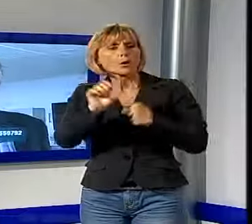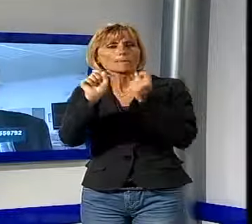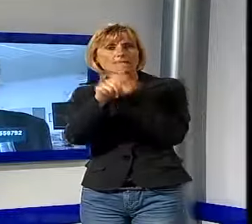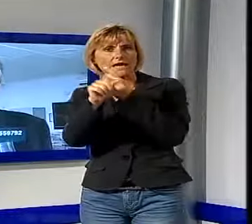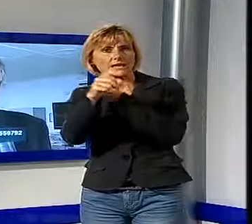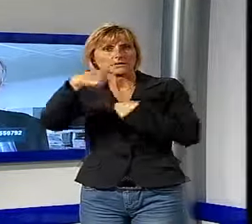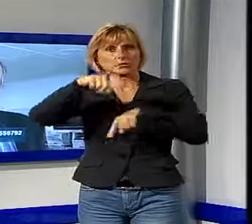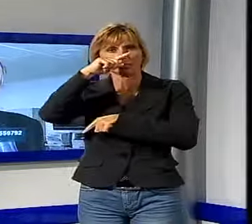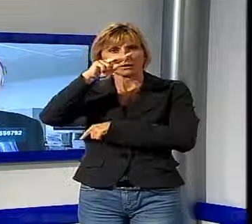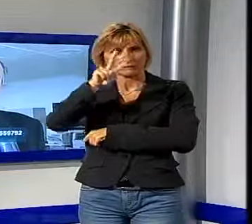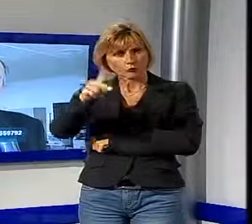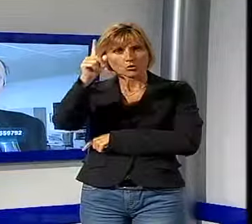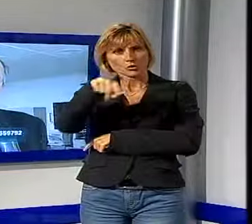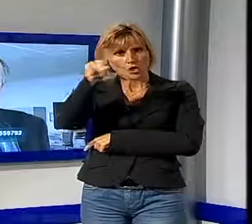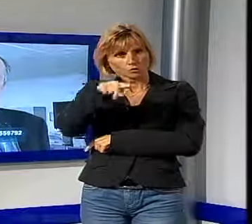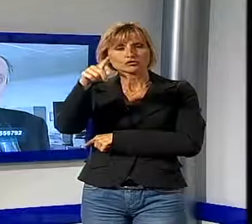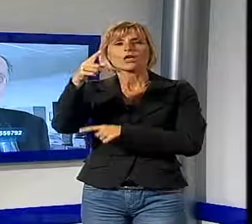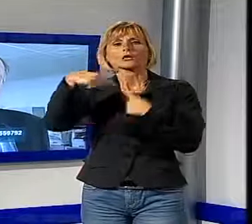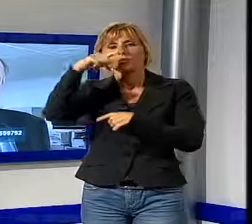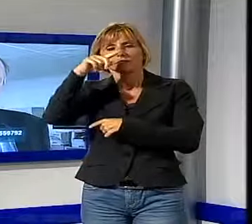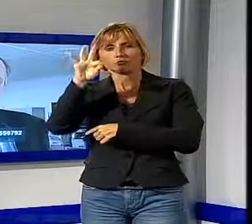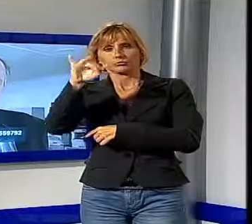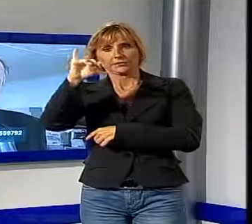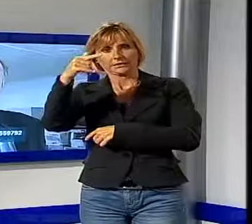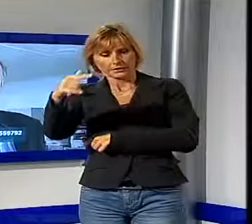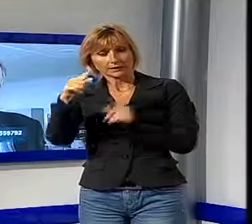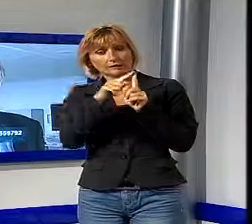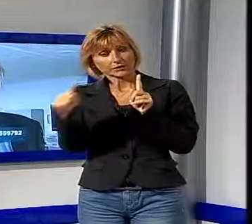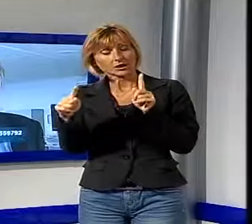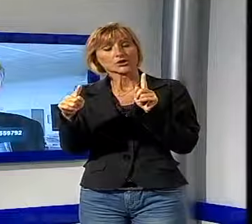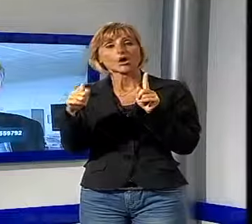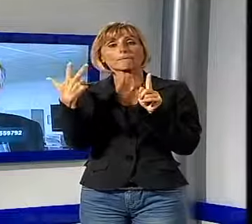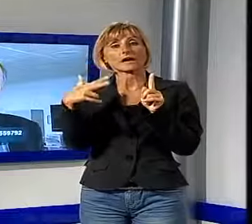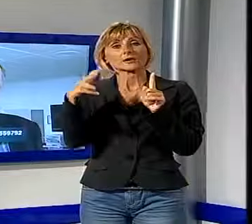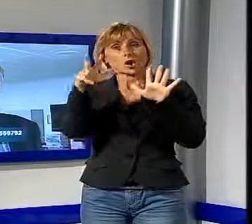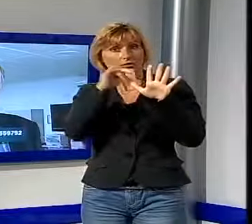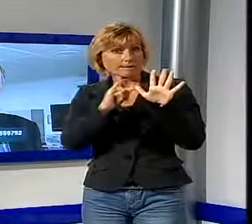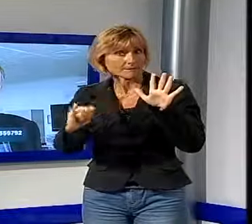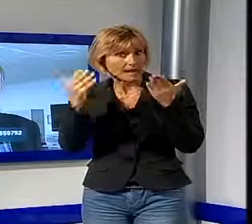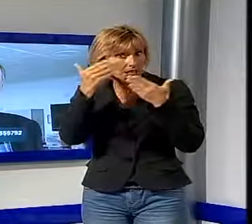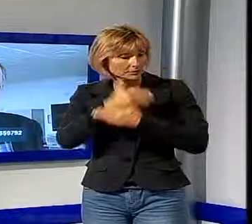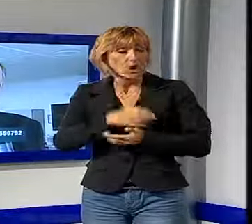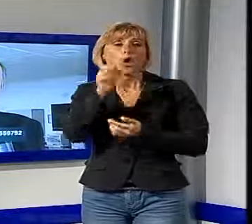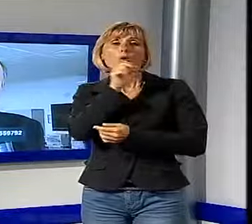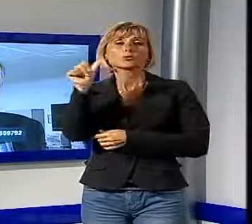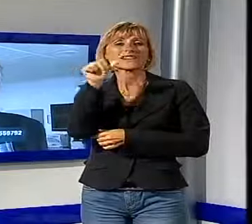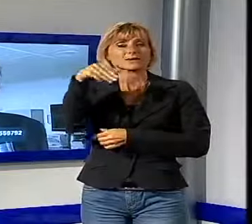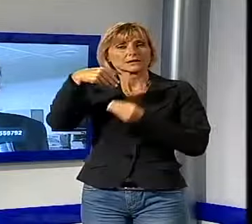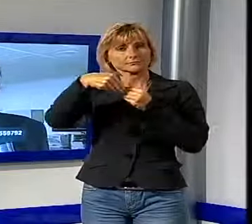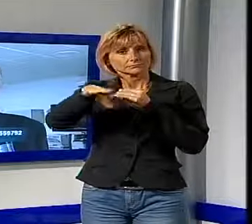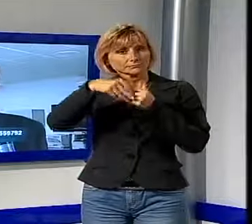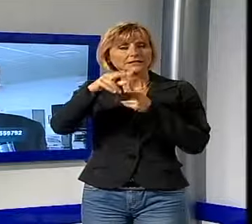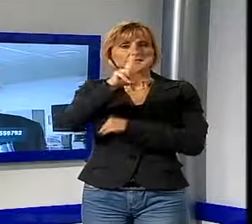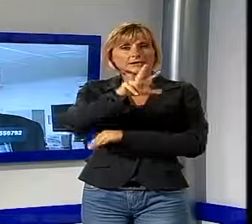mail a noi tv chiocciolanoitv.it fino alle 20 e 30 del mercoledì, oppure inviare un sms al numero 348